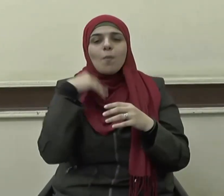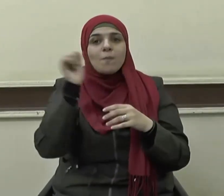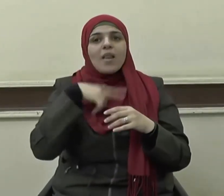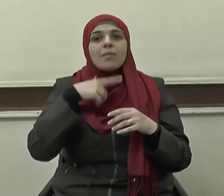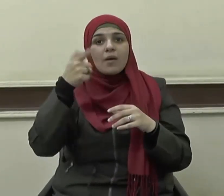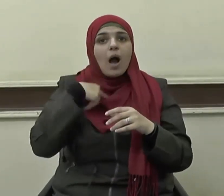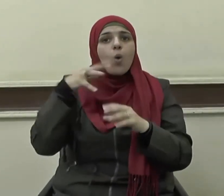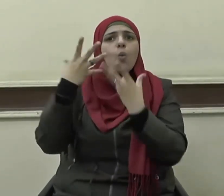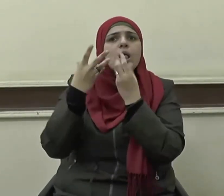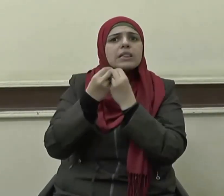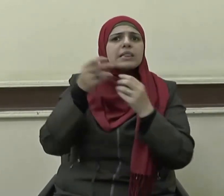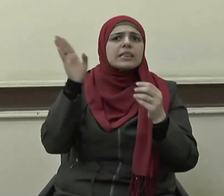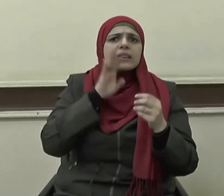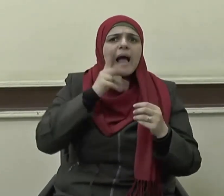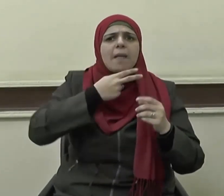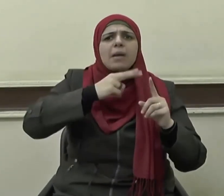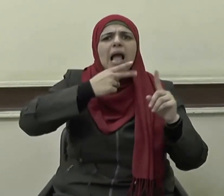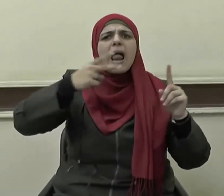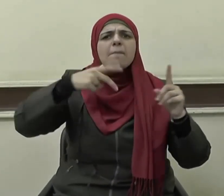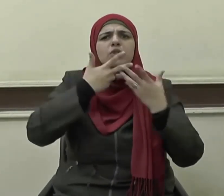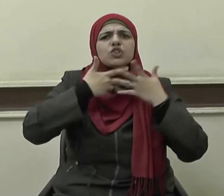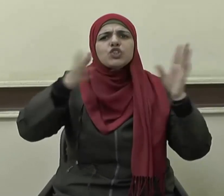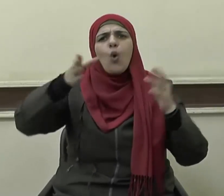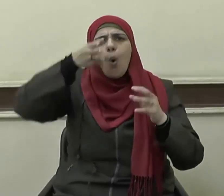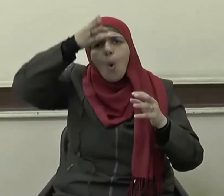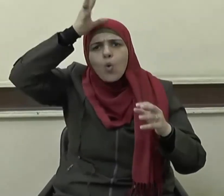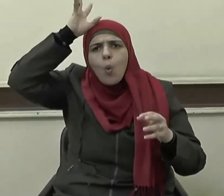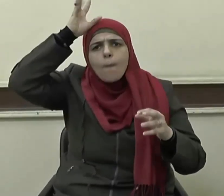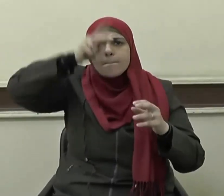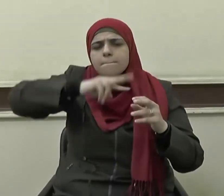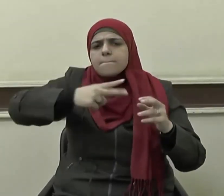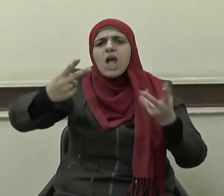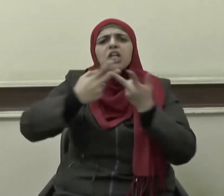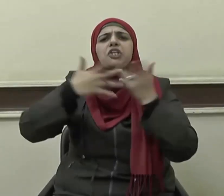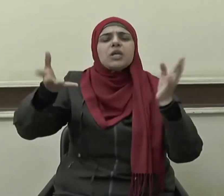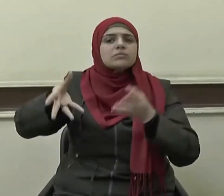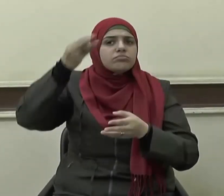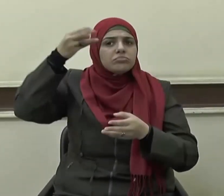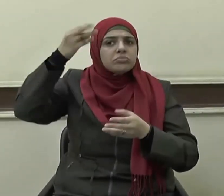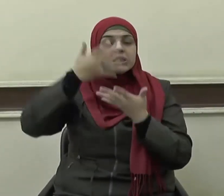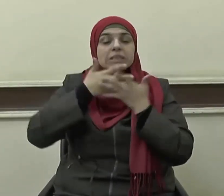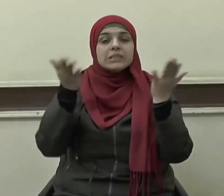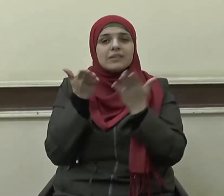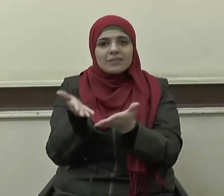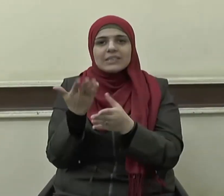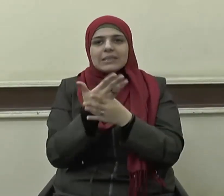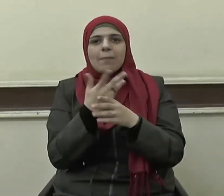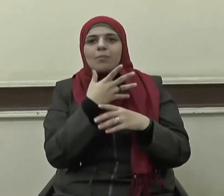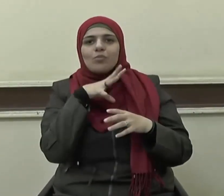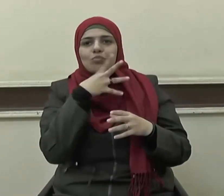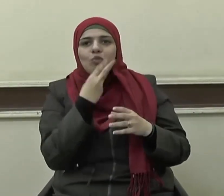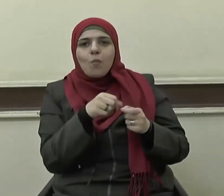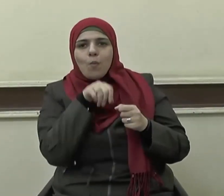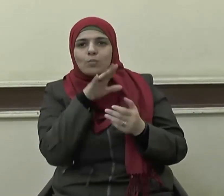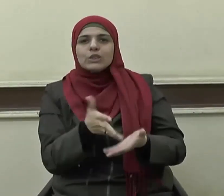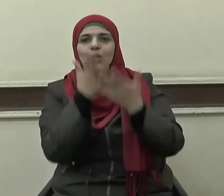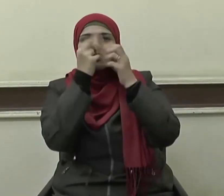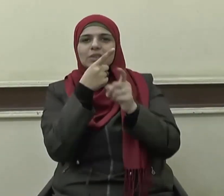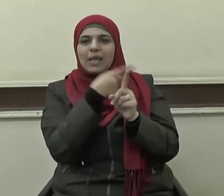والحبشية والرومية وغيرها ثم كان له بعد تراقم